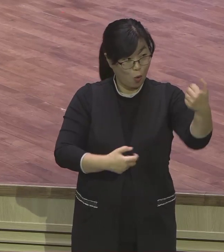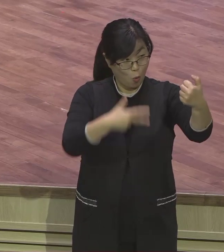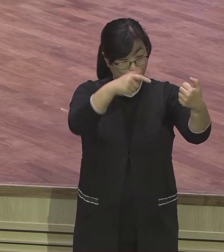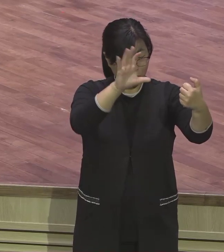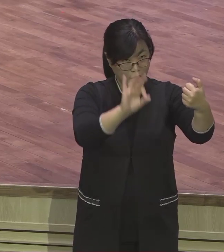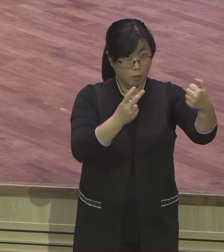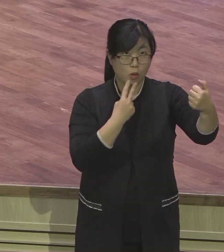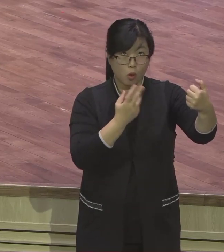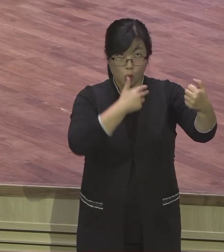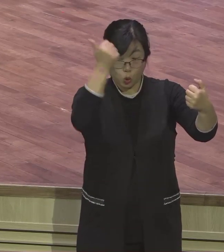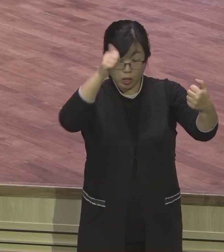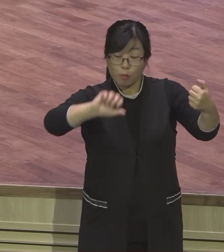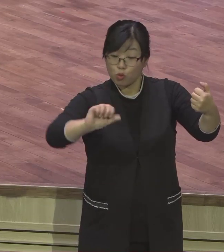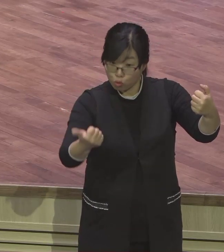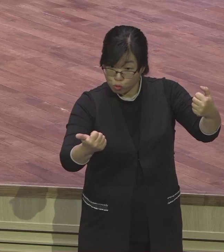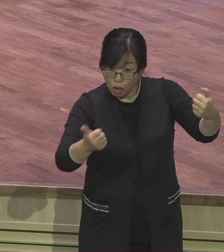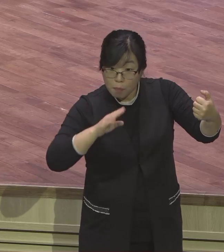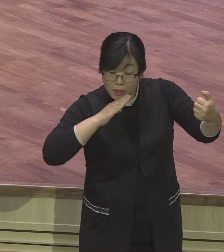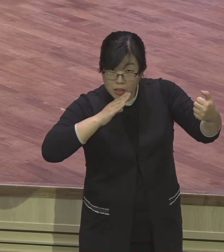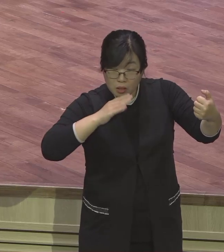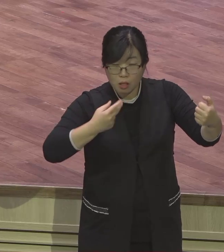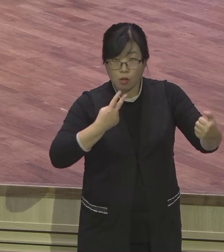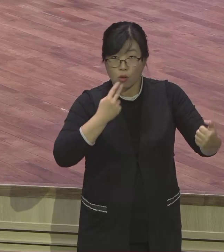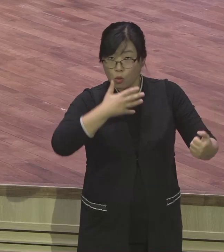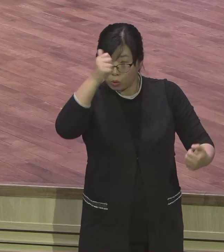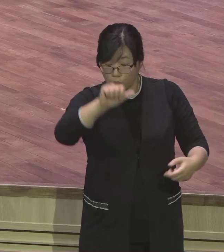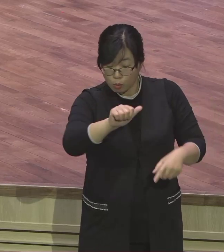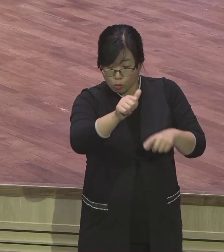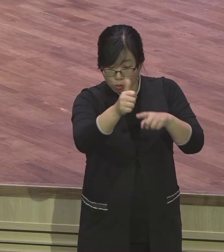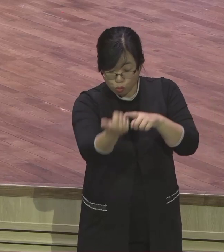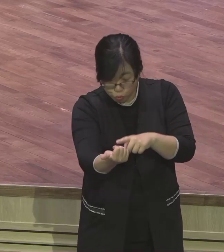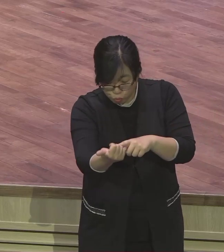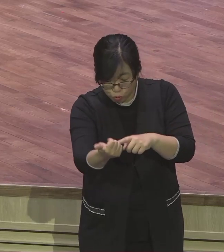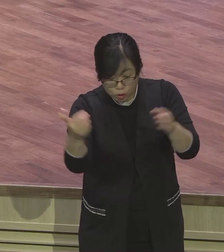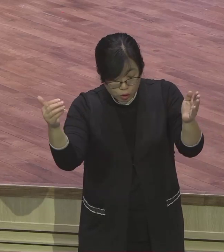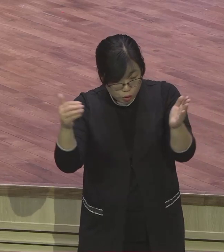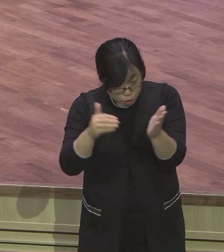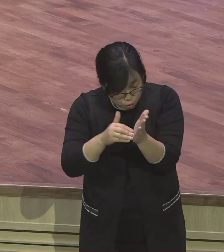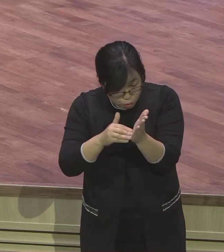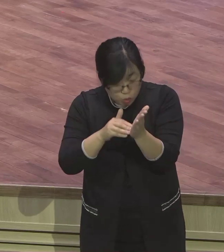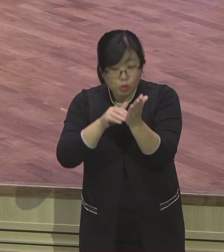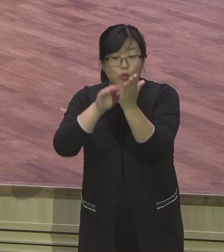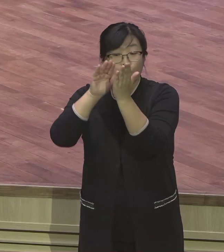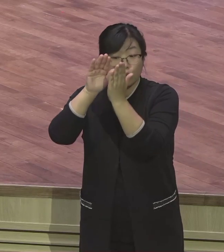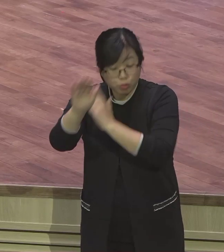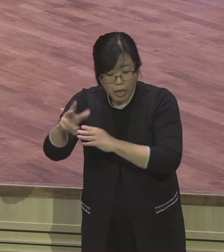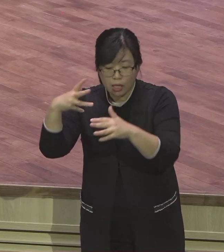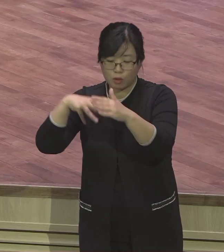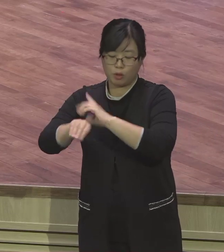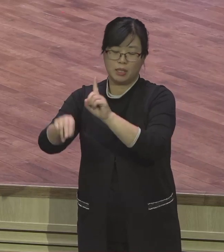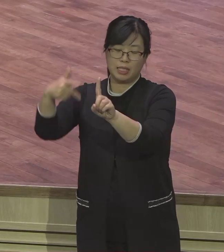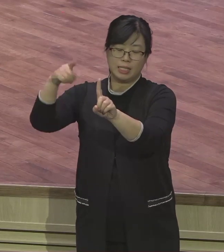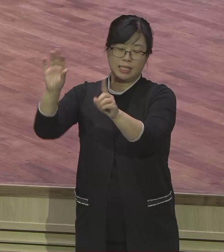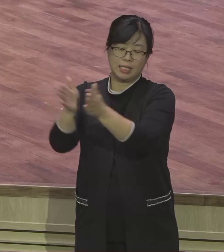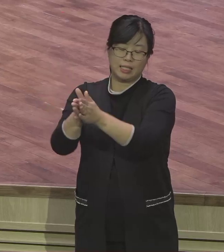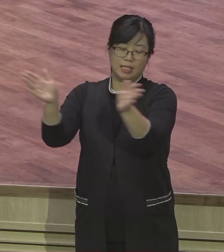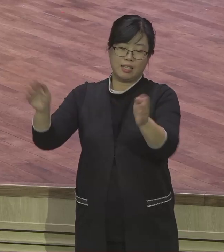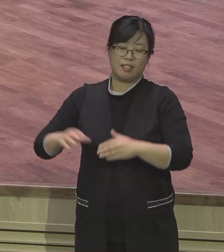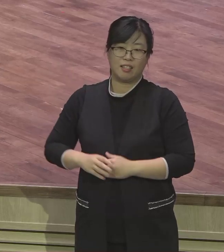시작했는데 장세기의 마지막 기록된 요셉의 죽음에서 중요한 언약 비전이 담겨져